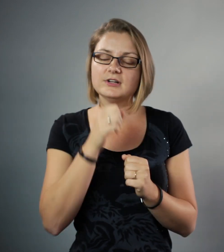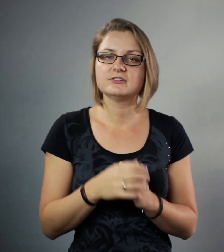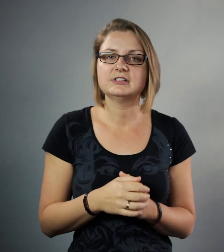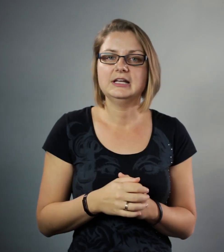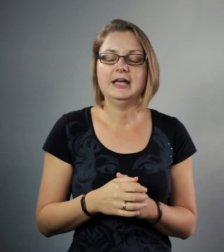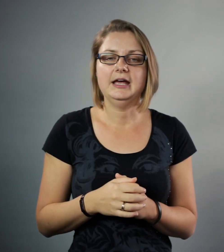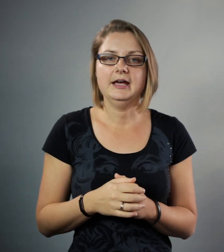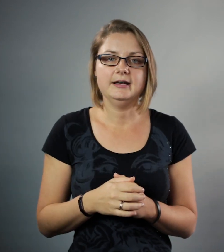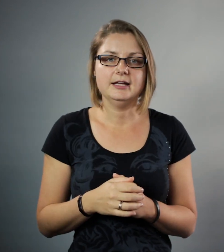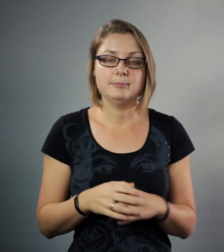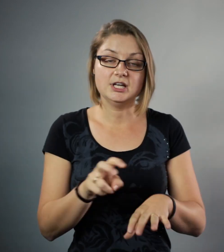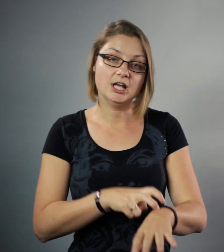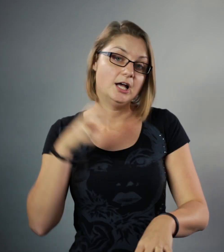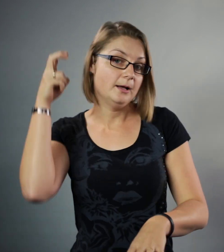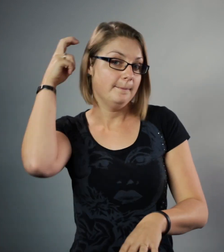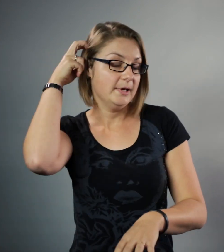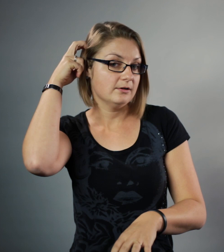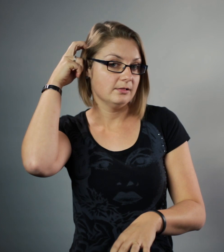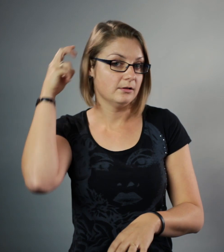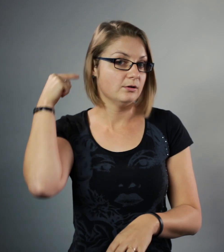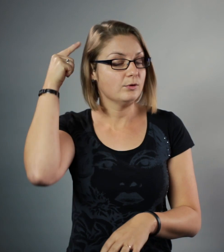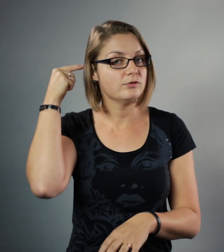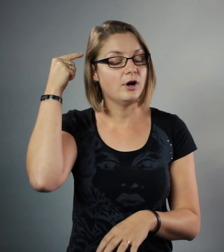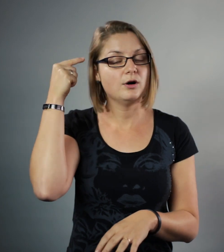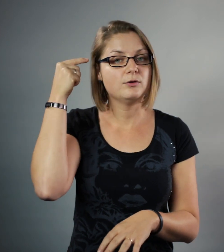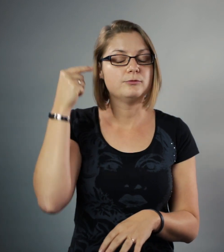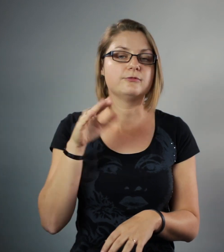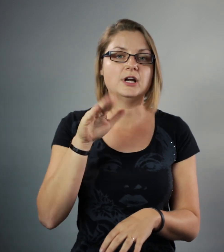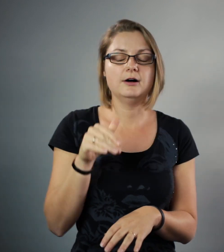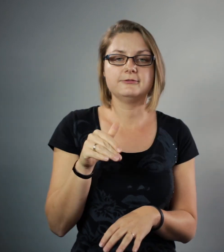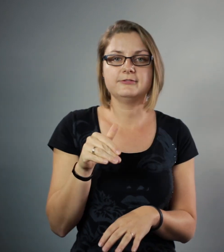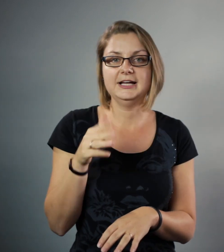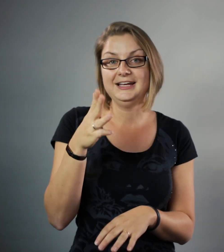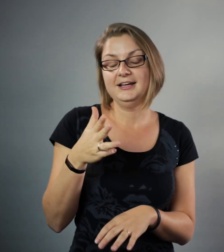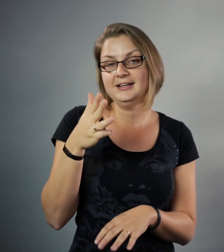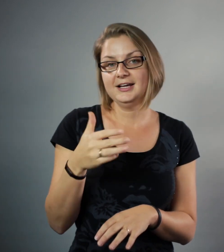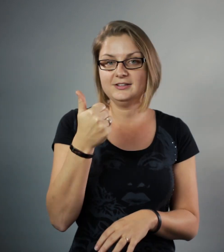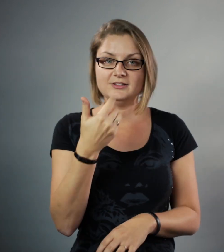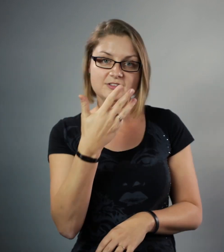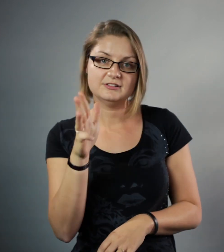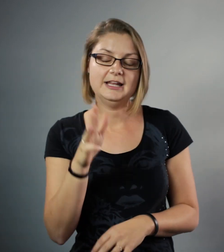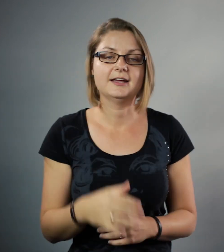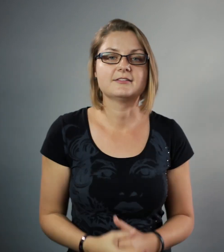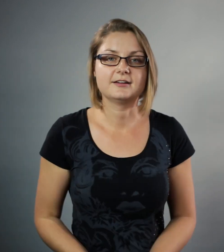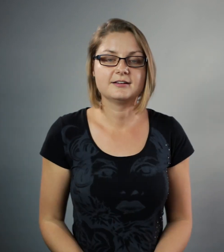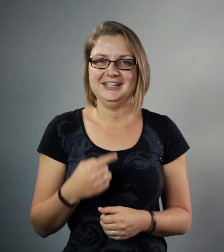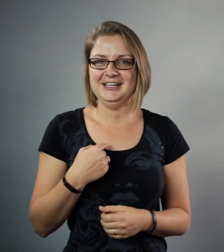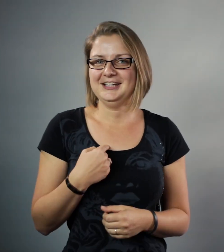was. En ik heb een medelrondo vanaf 1996. Ik